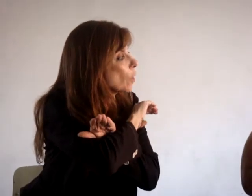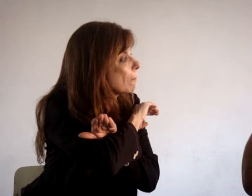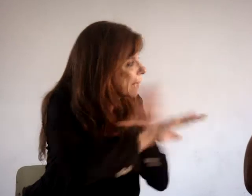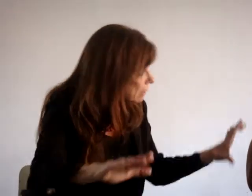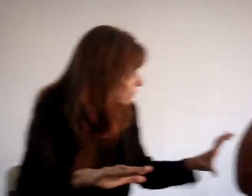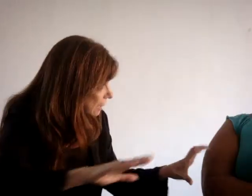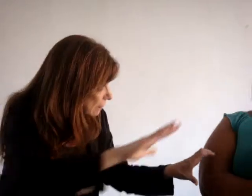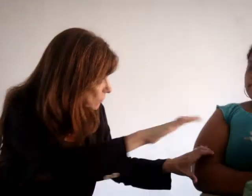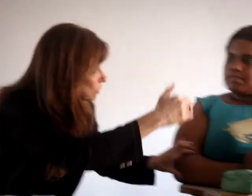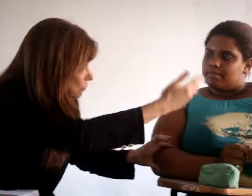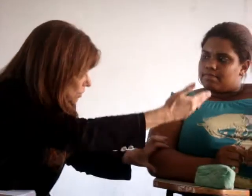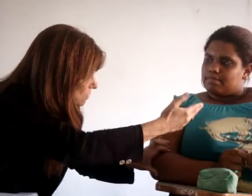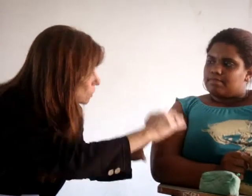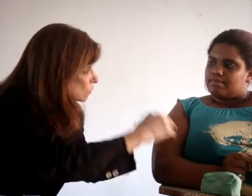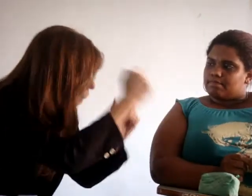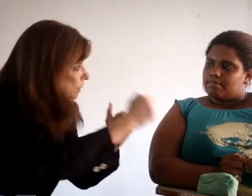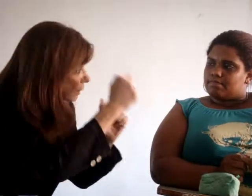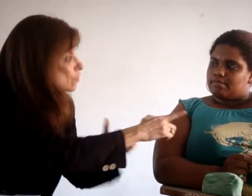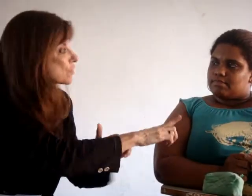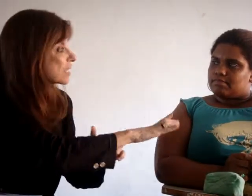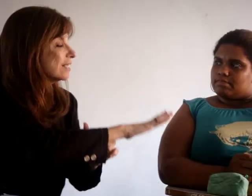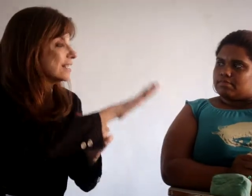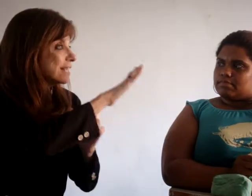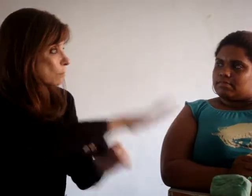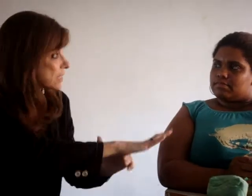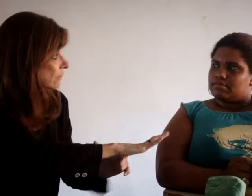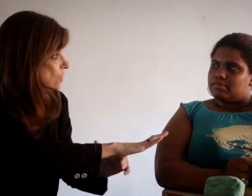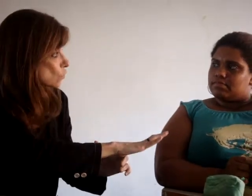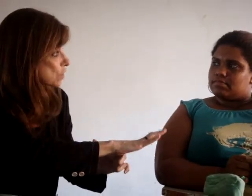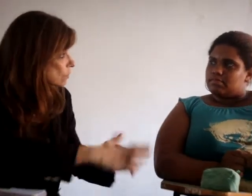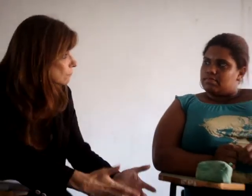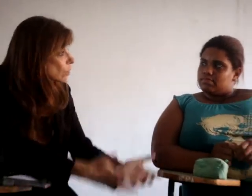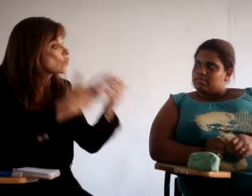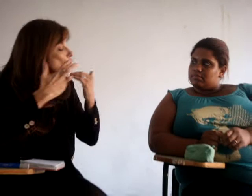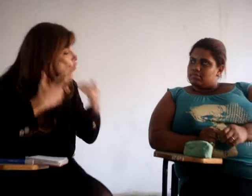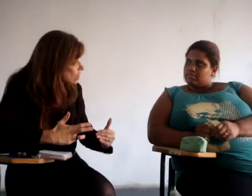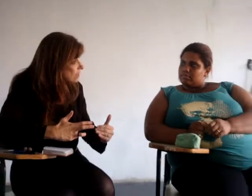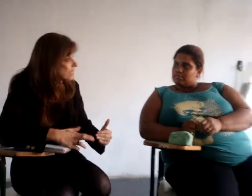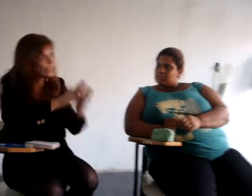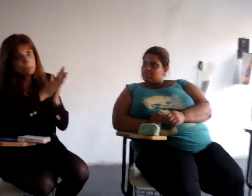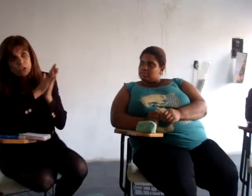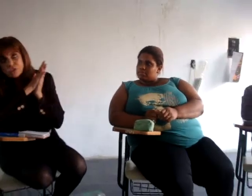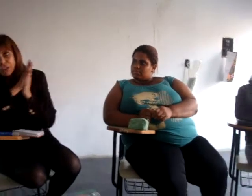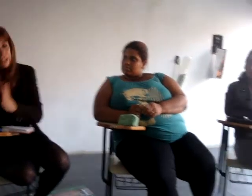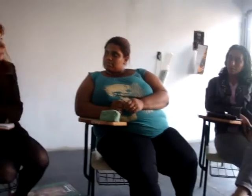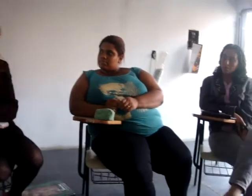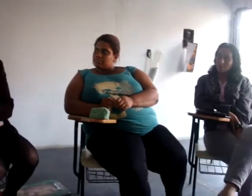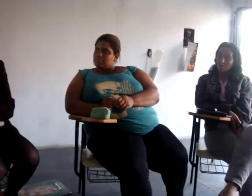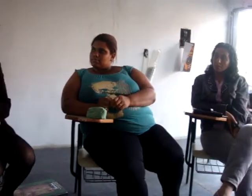problema. Então quando você... Por isso que eu falei antes de você começar com essa discussão, nós temos que discutir que nós estamos desviando a sociedade.